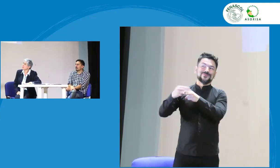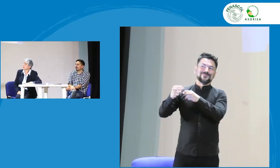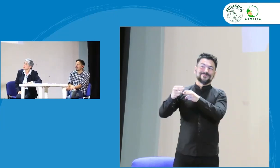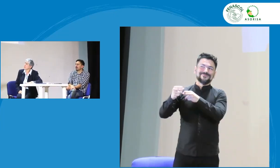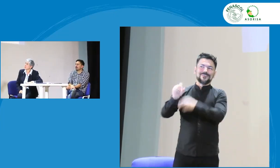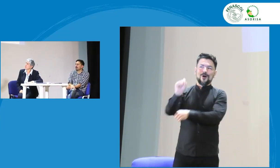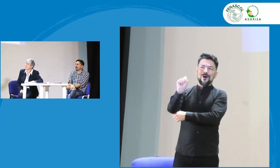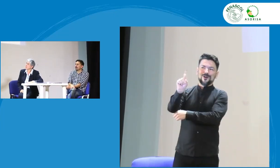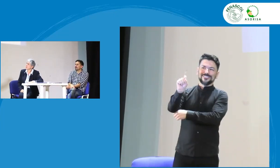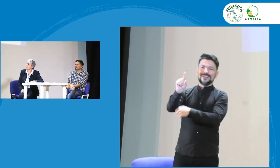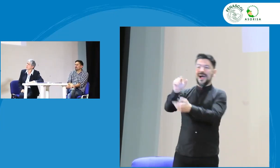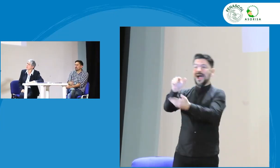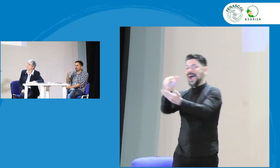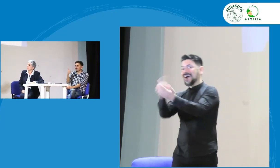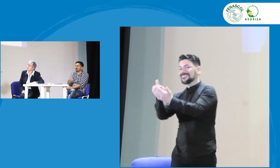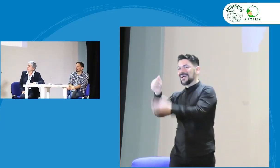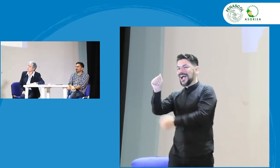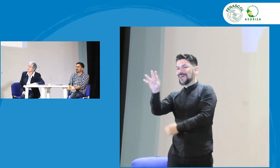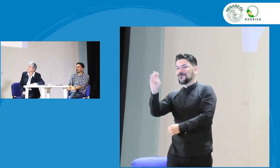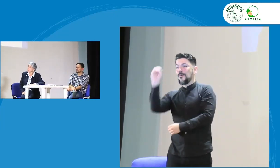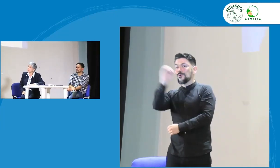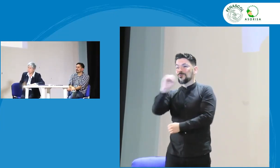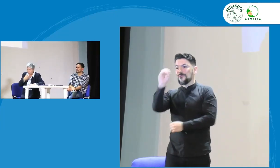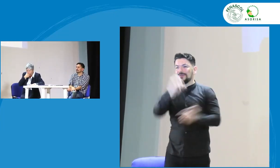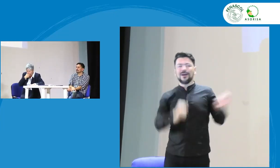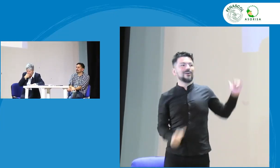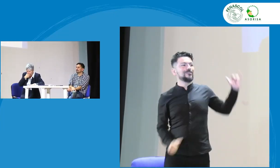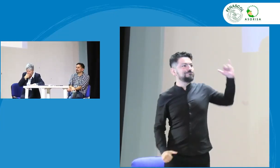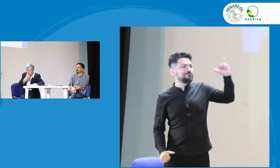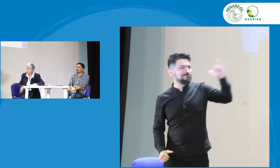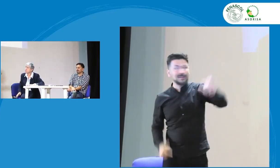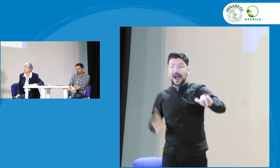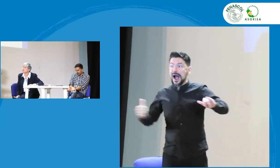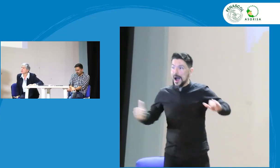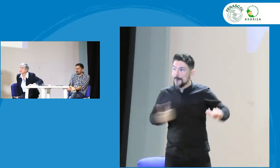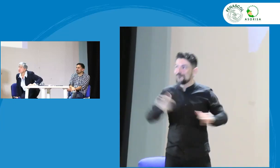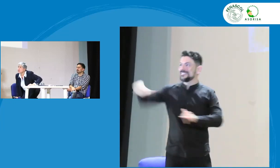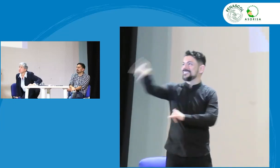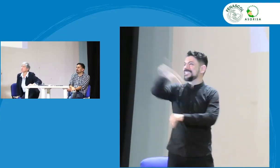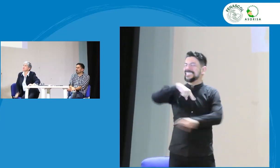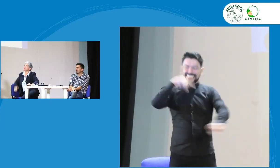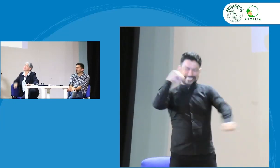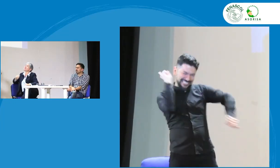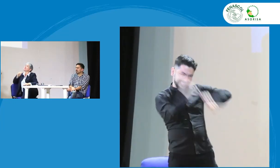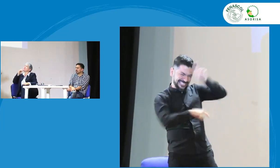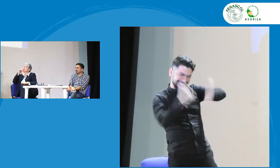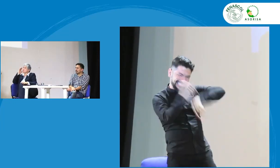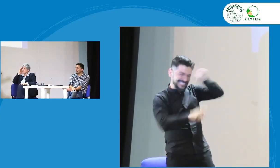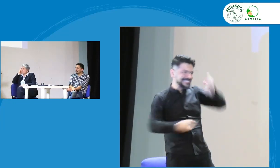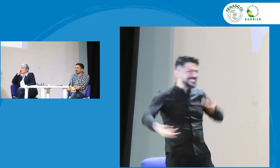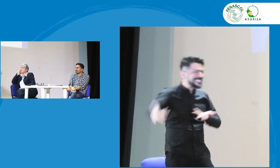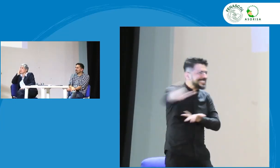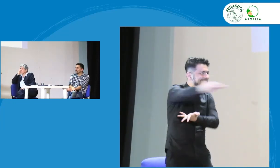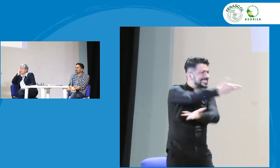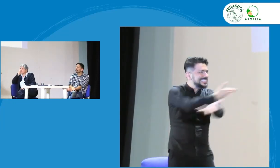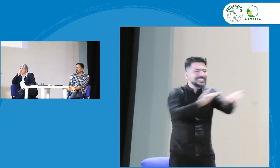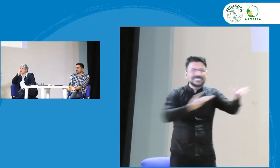que nos depara. Hasta el 14 de octubre podemos aprovechar y llenarla de preguntas,